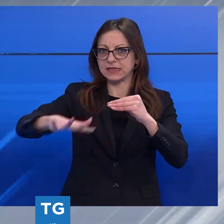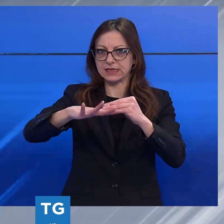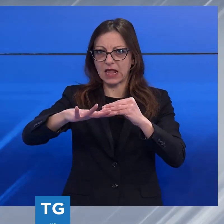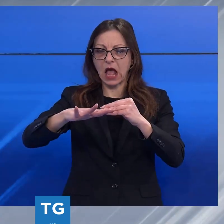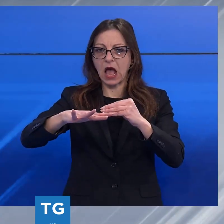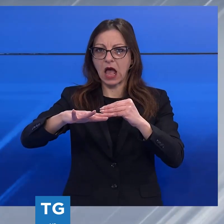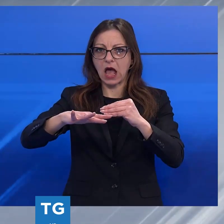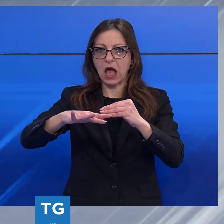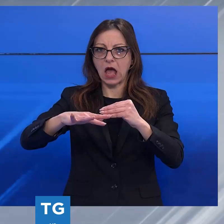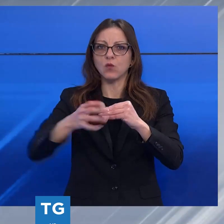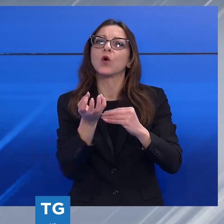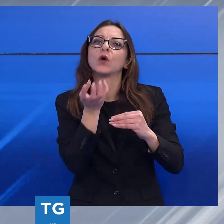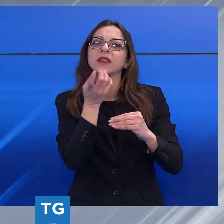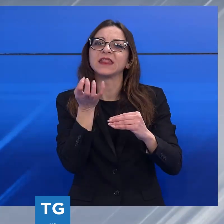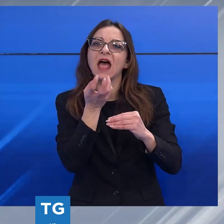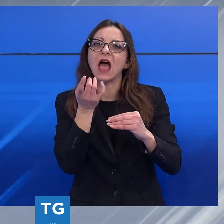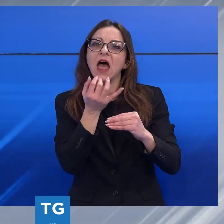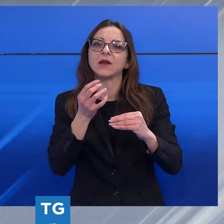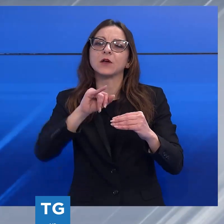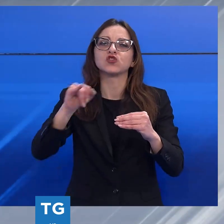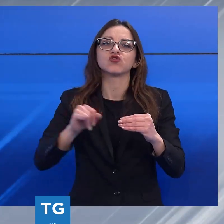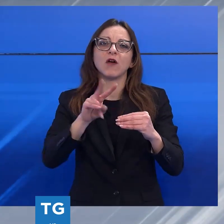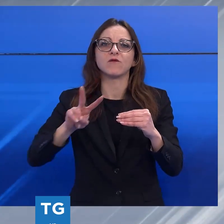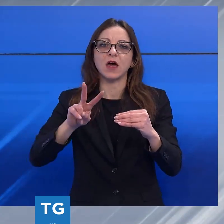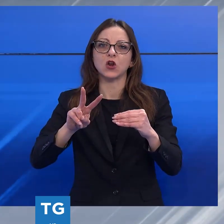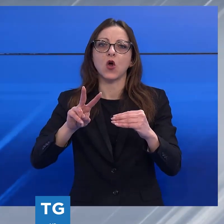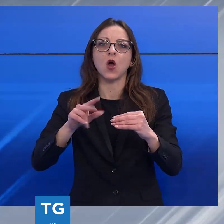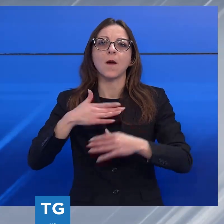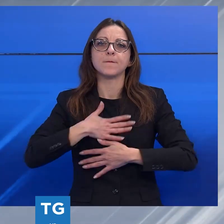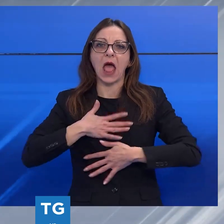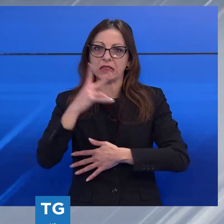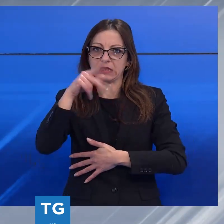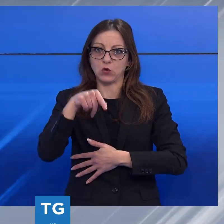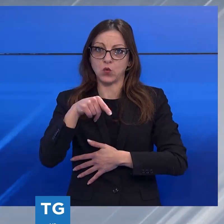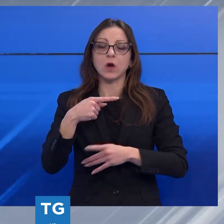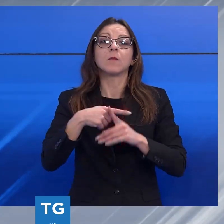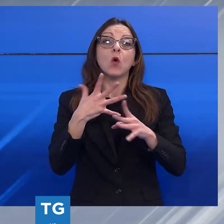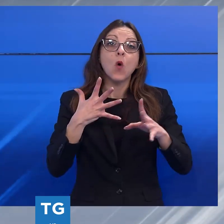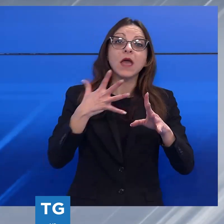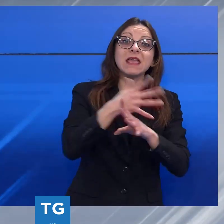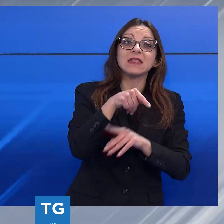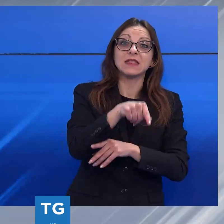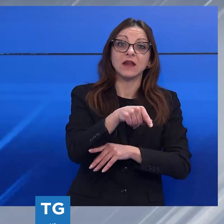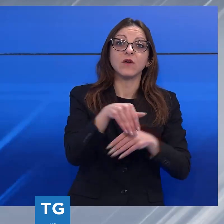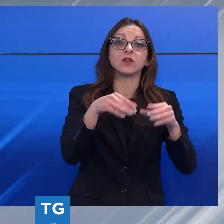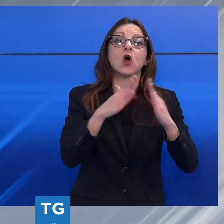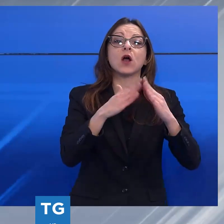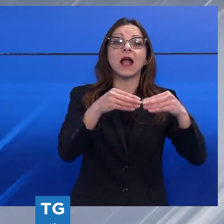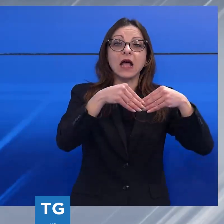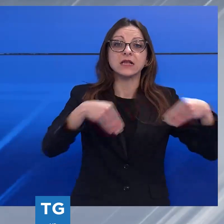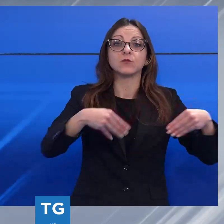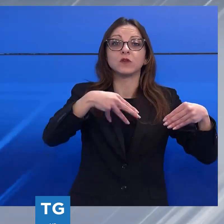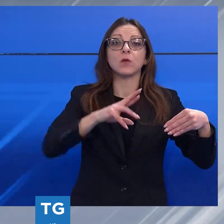stabilimento termale Jean Varro di Banni di Lucca, oppure gli interventi di valorizzazione della Casa Museo Maraini a